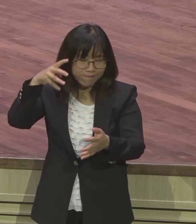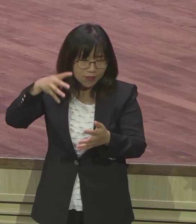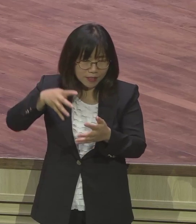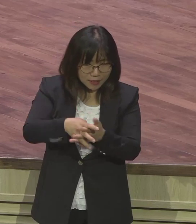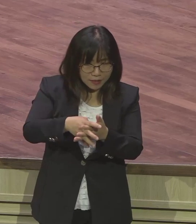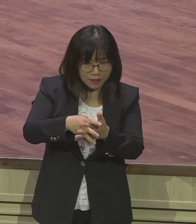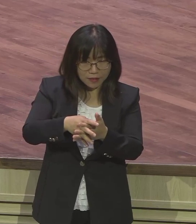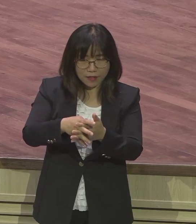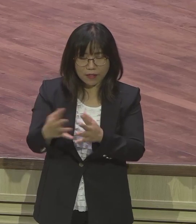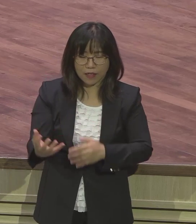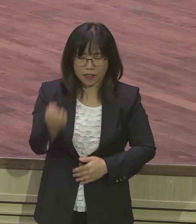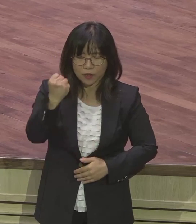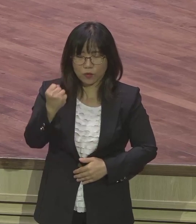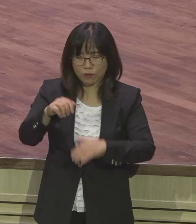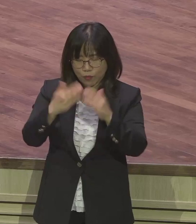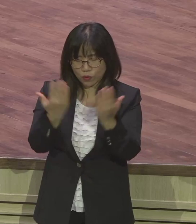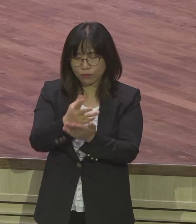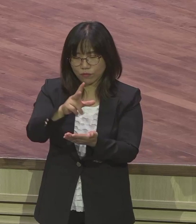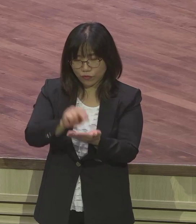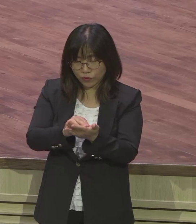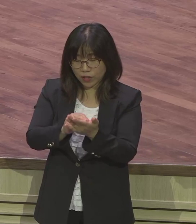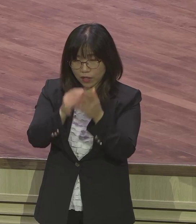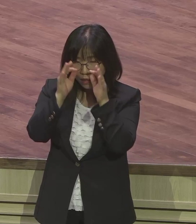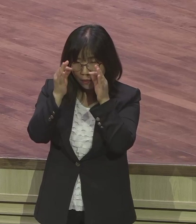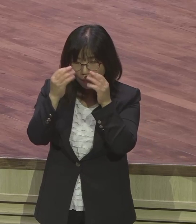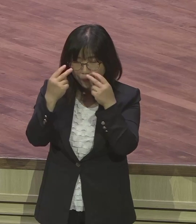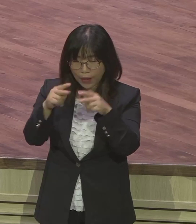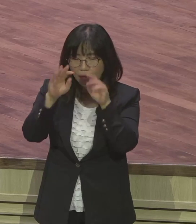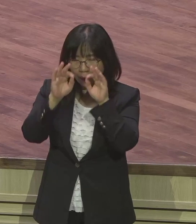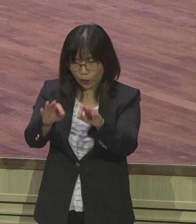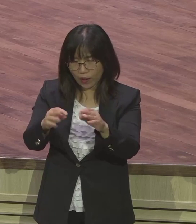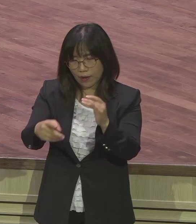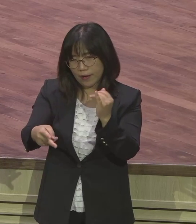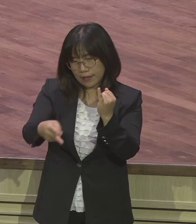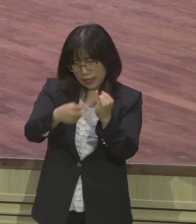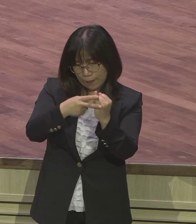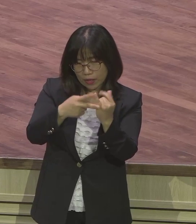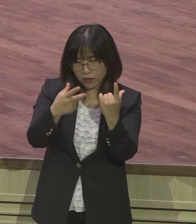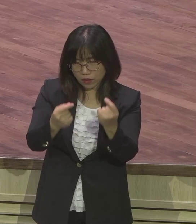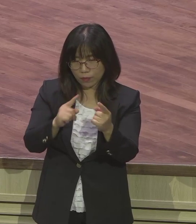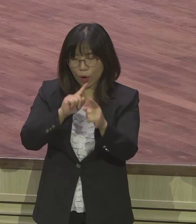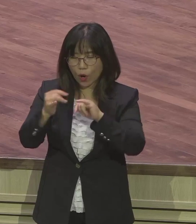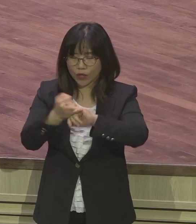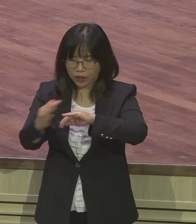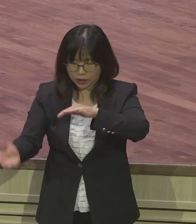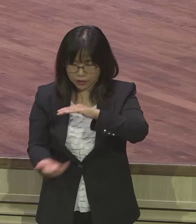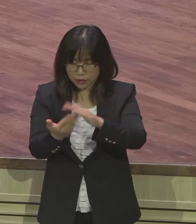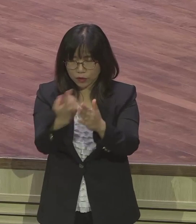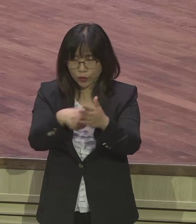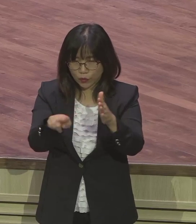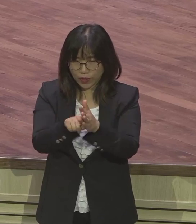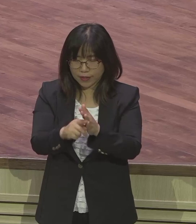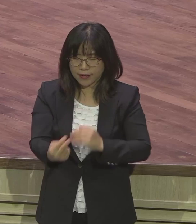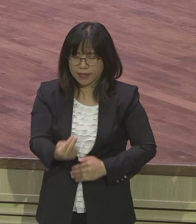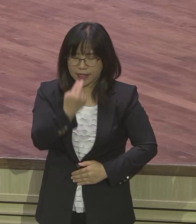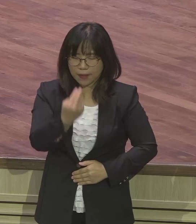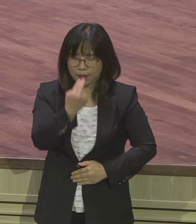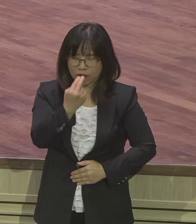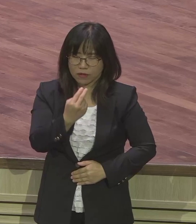바라보라는 얘기예요 다말처럼 은약을 이루는데 생명권 결단과 믿음의 무한 도전을 해봐라는 얘기예요